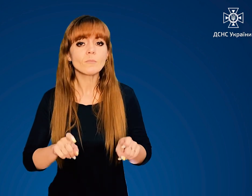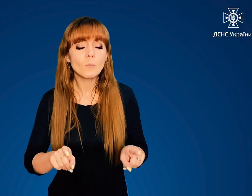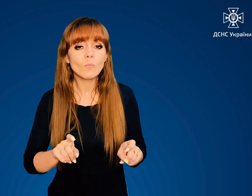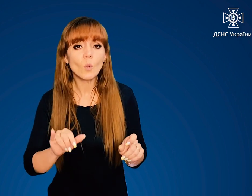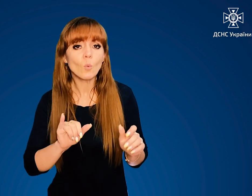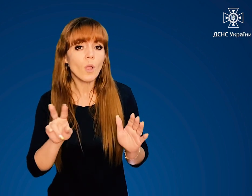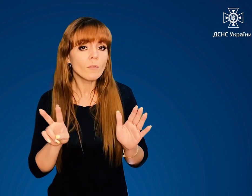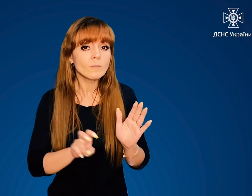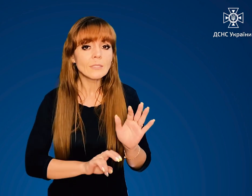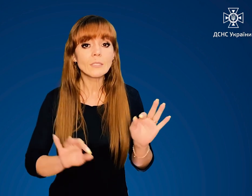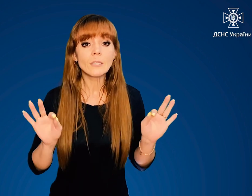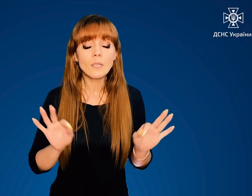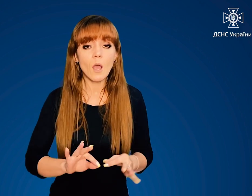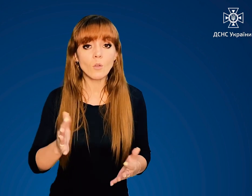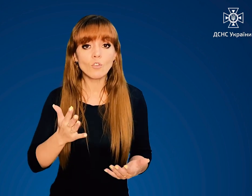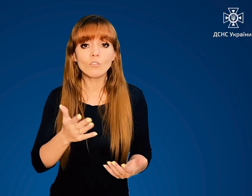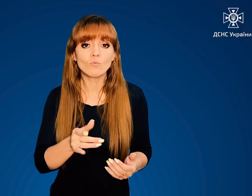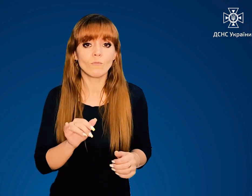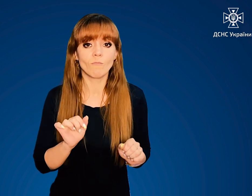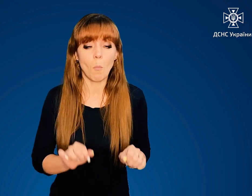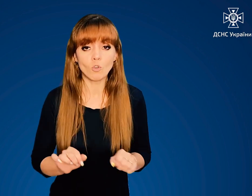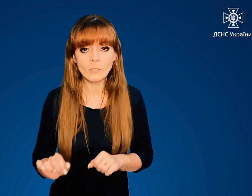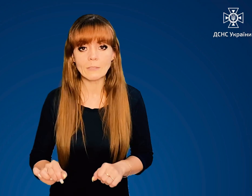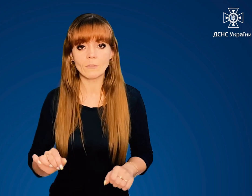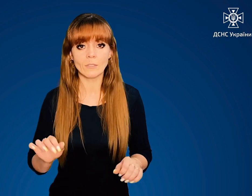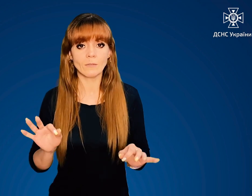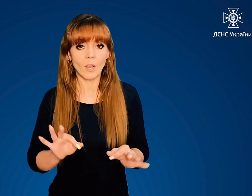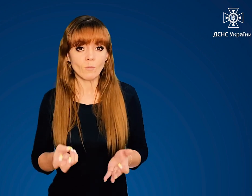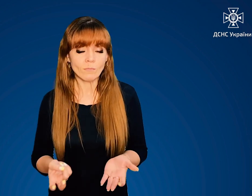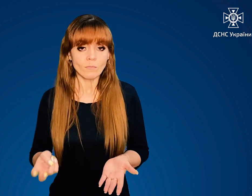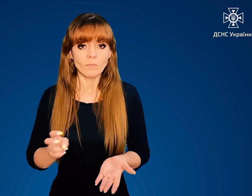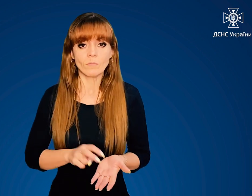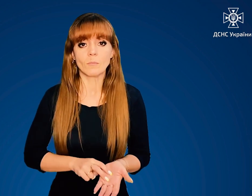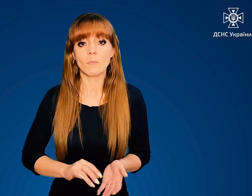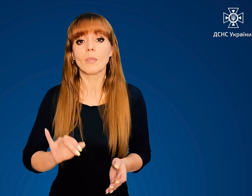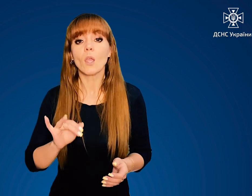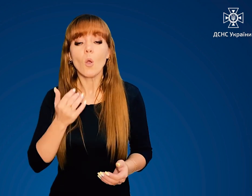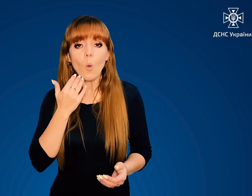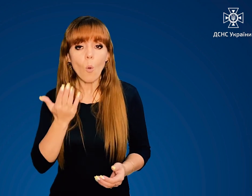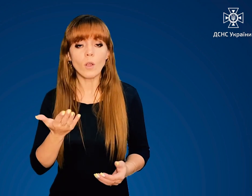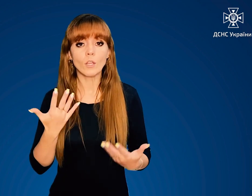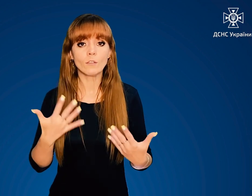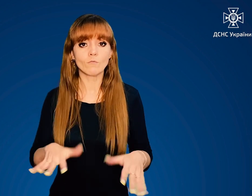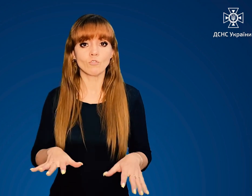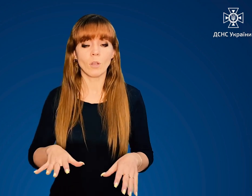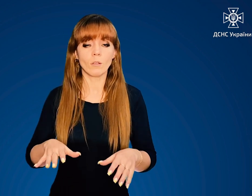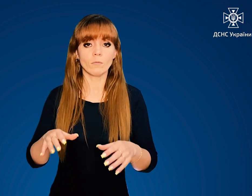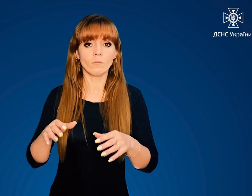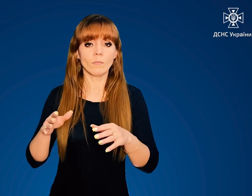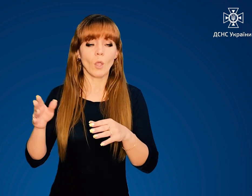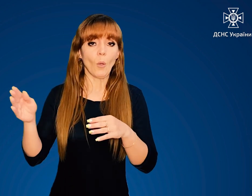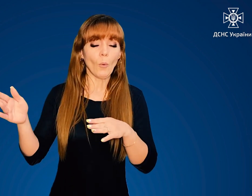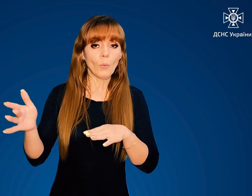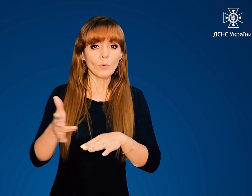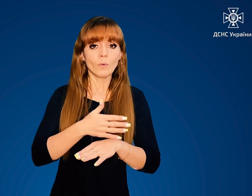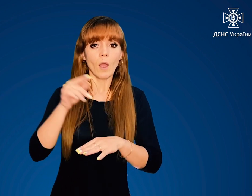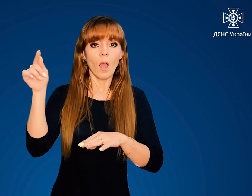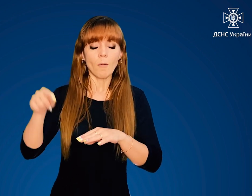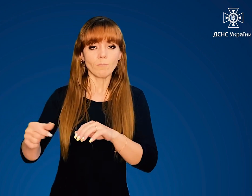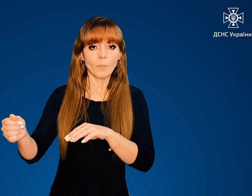Біжіть в укриття одразу, як з'явиться можливість звестися на ноги і коли минула вибухова хвиля від